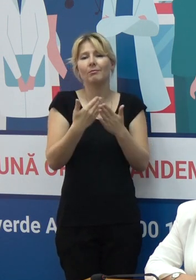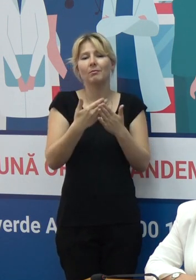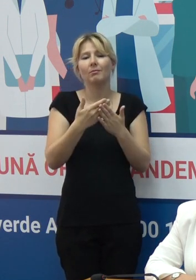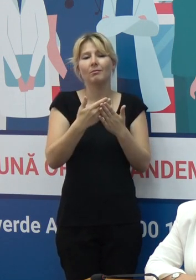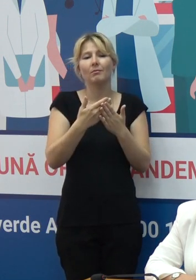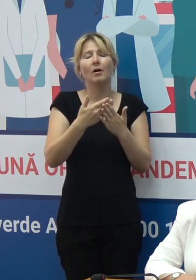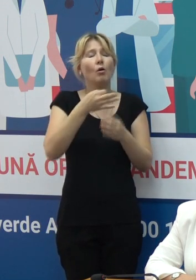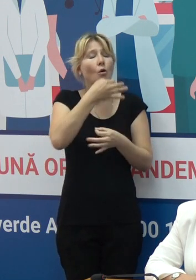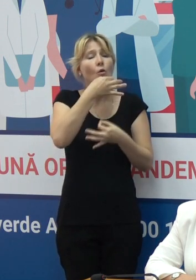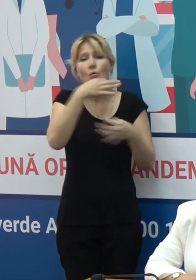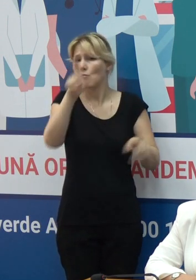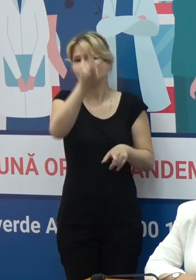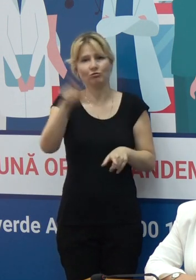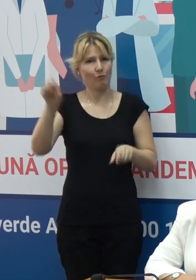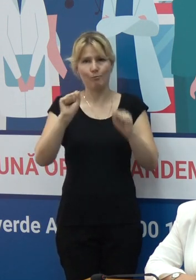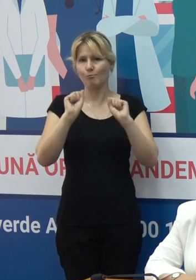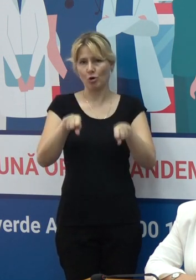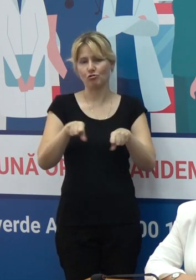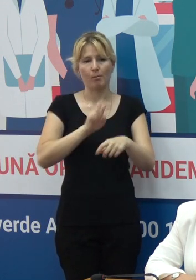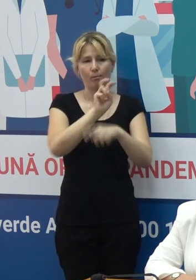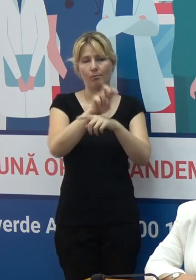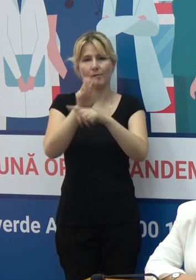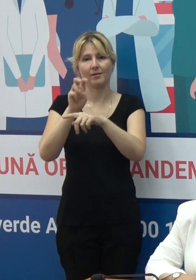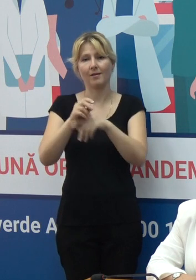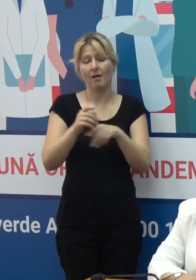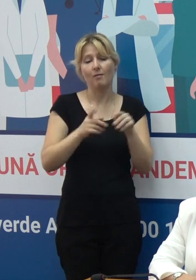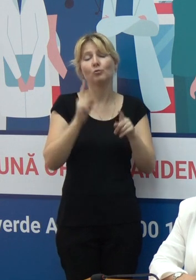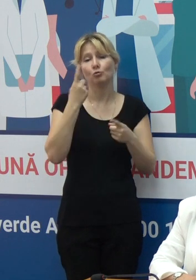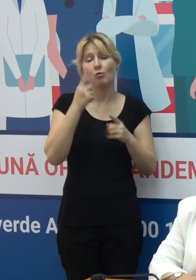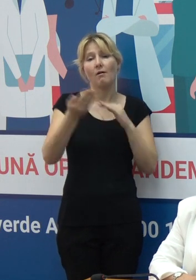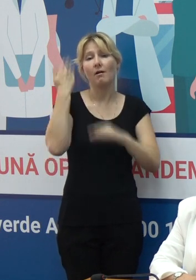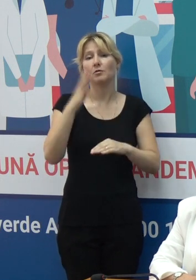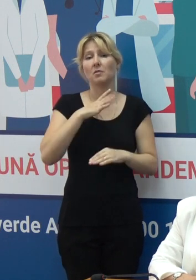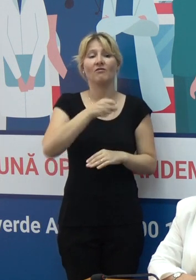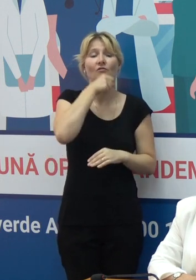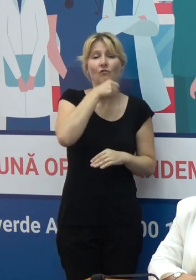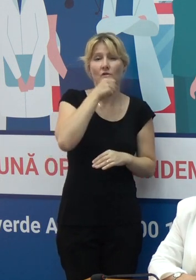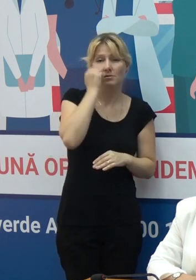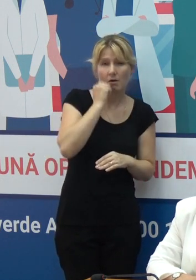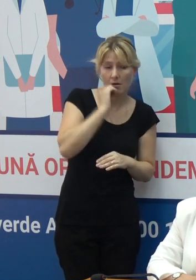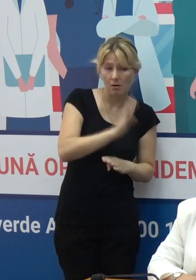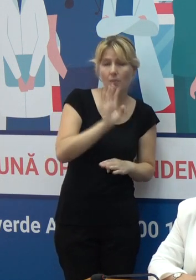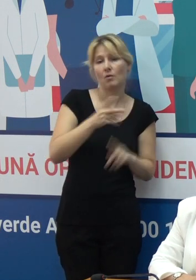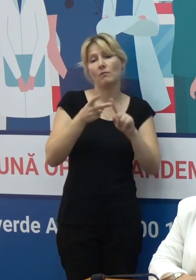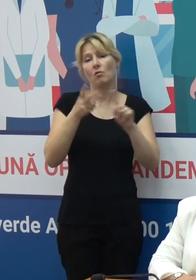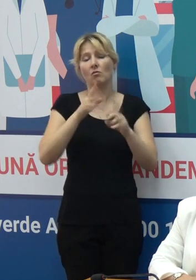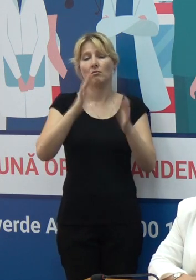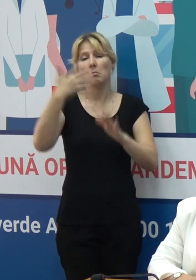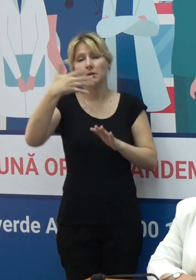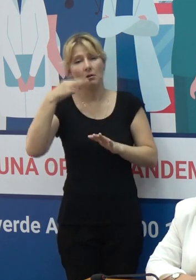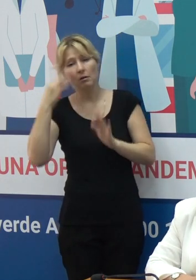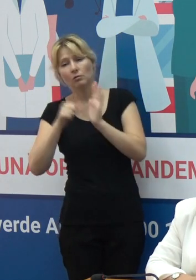fiecare persoană din populație adultă și ceea ce urmărim o